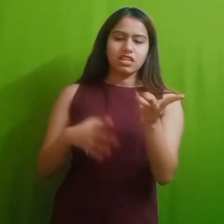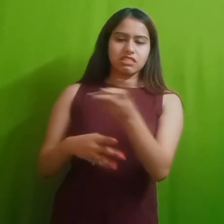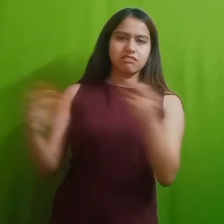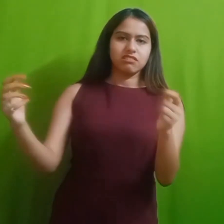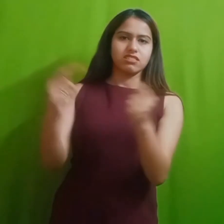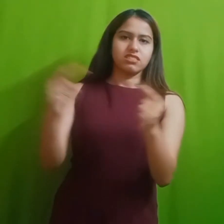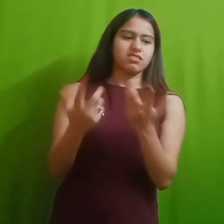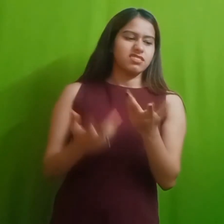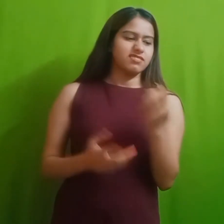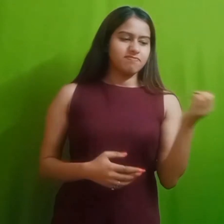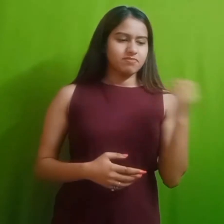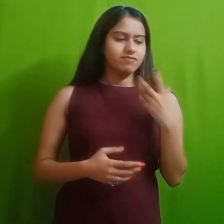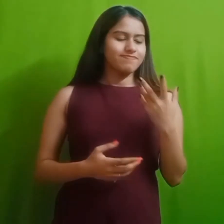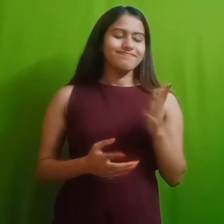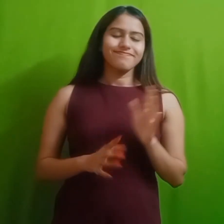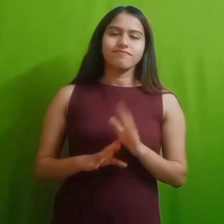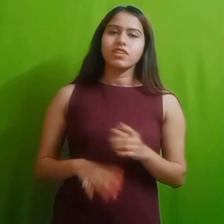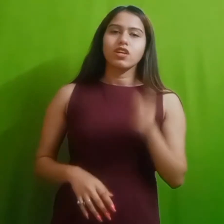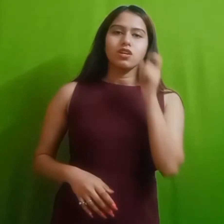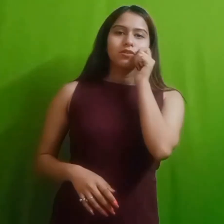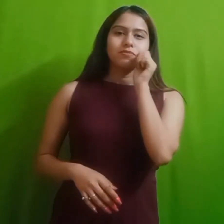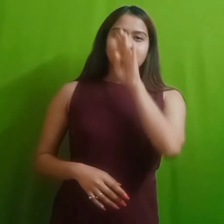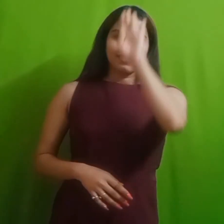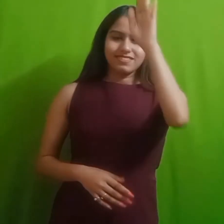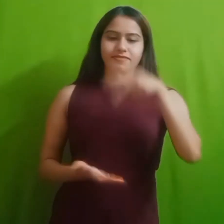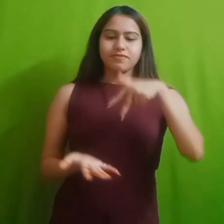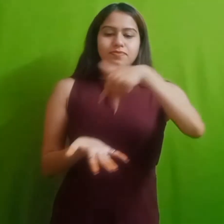तीनों राजकुमारों को जगरने की जरूत नहीं है आप तीनों ने